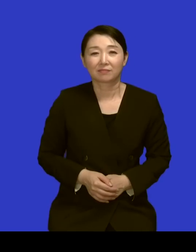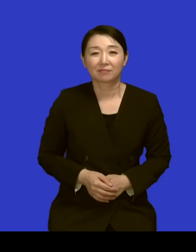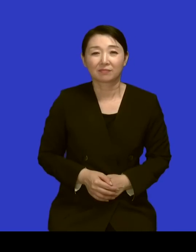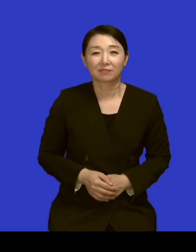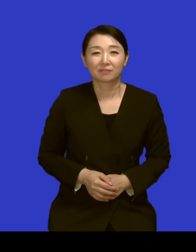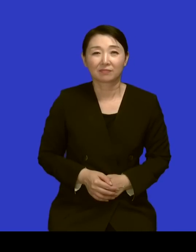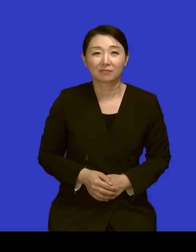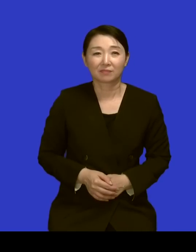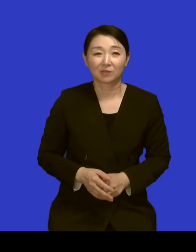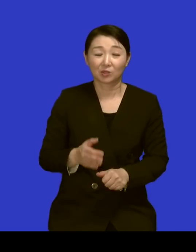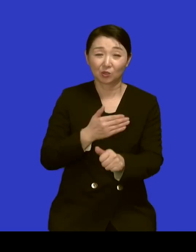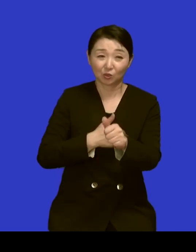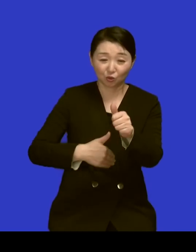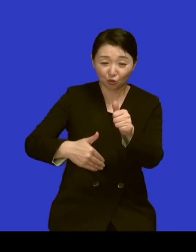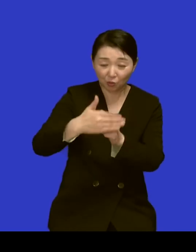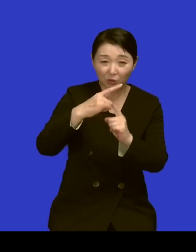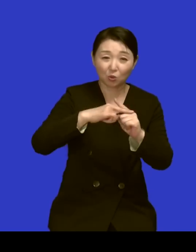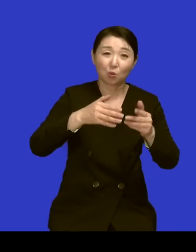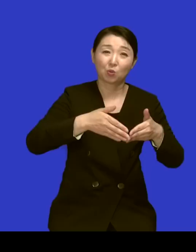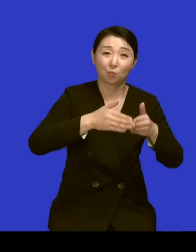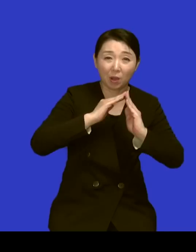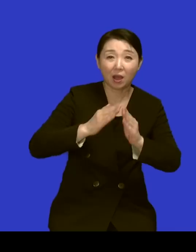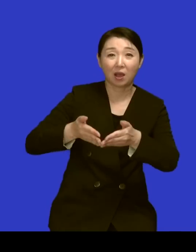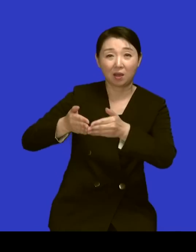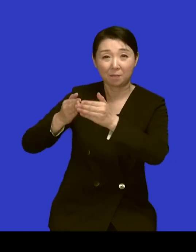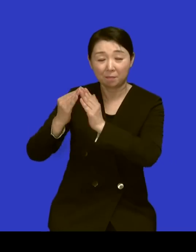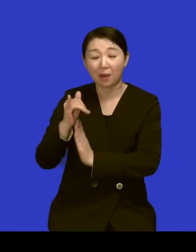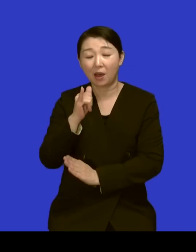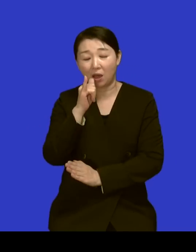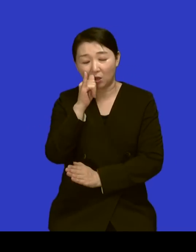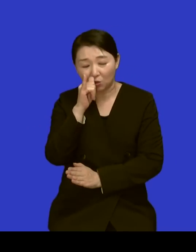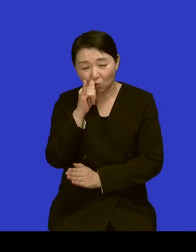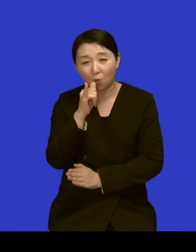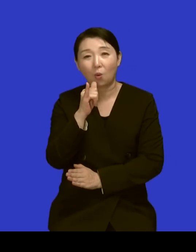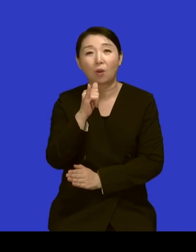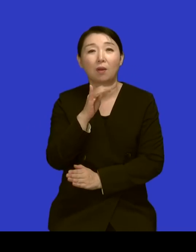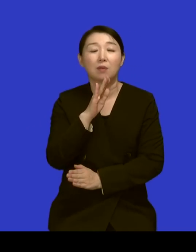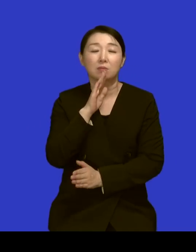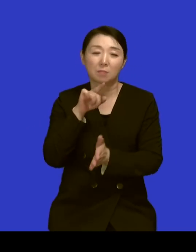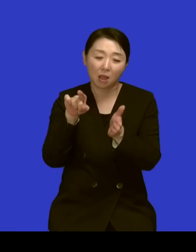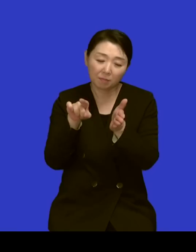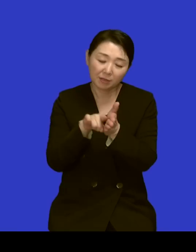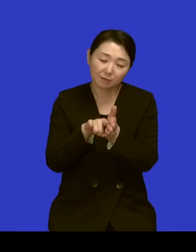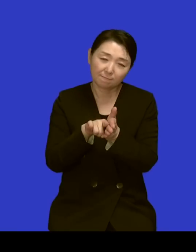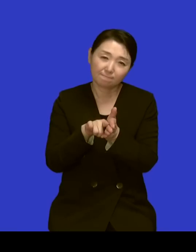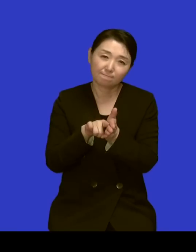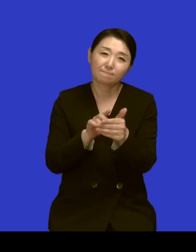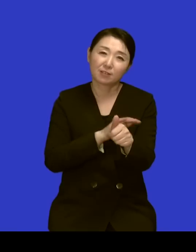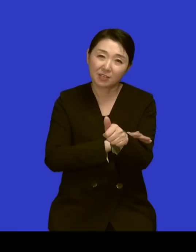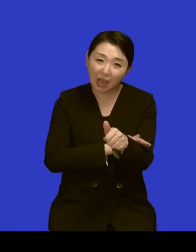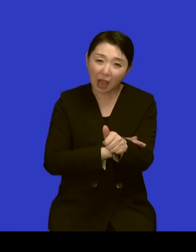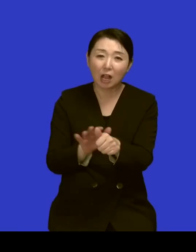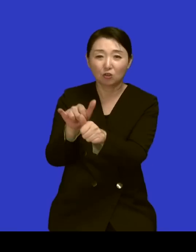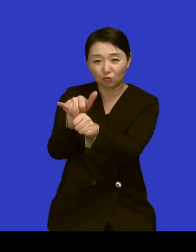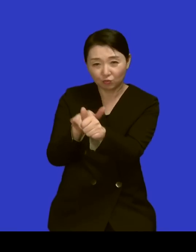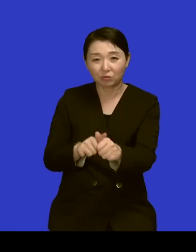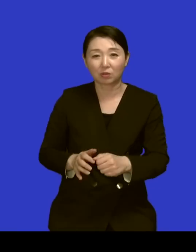교회도 세우시고 너무너무 그 독실한 크리스찬이 되고 네 심지어는 당기신 딸을 하나님한테